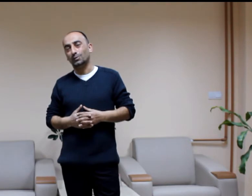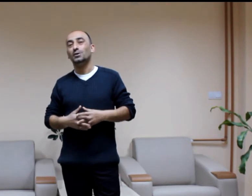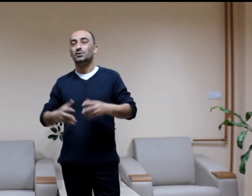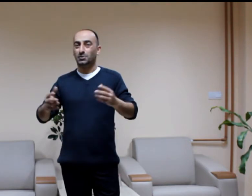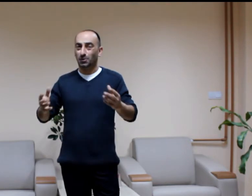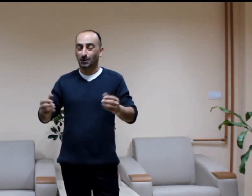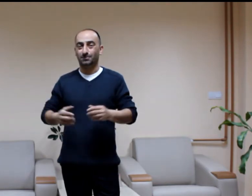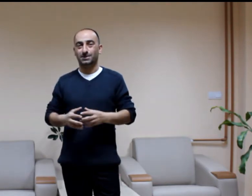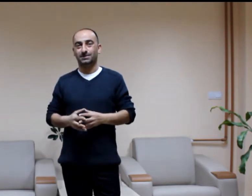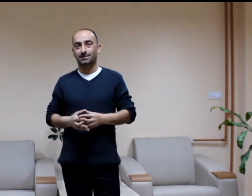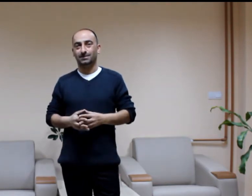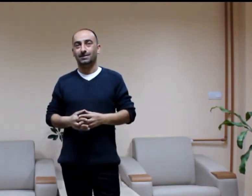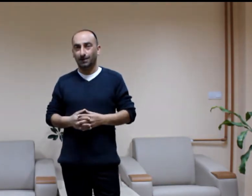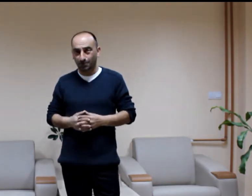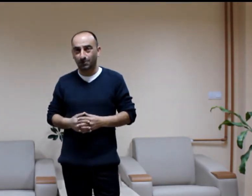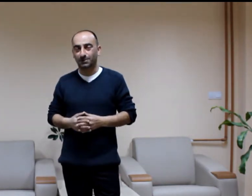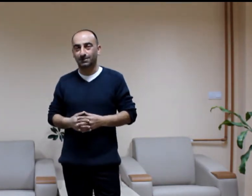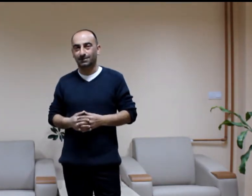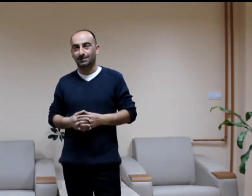sürgemiş. Anlıyorsunuz ya.